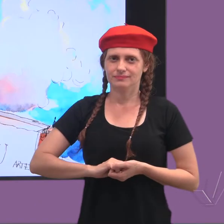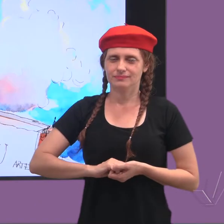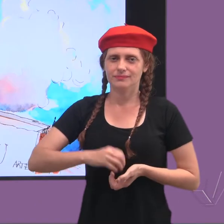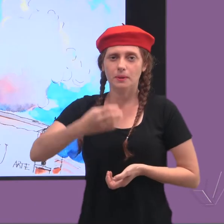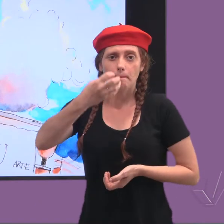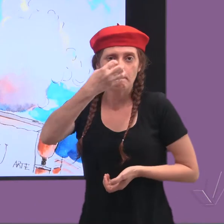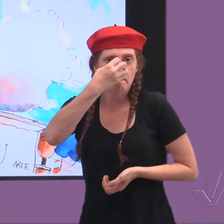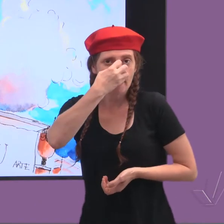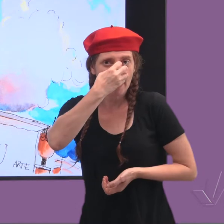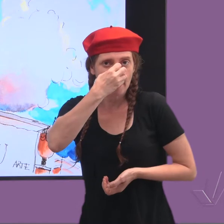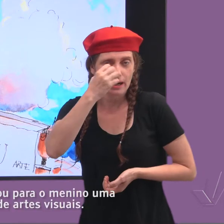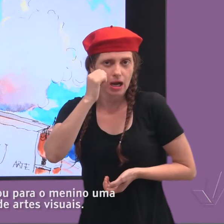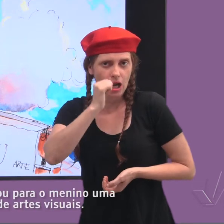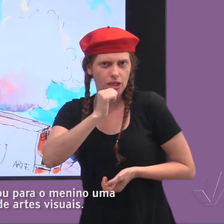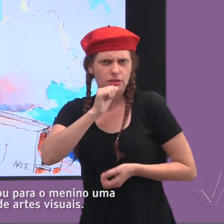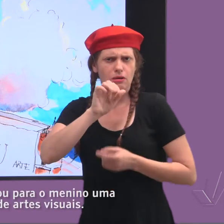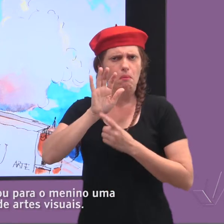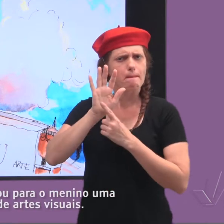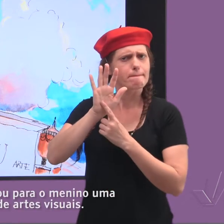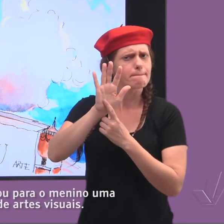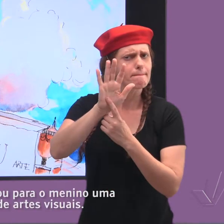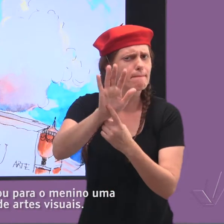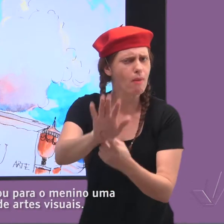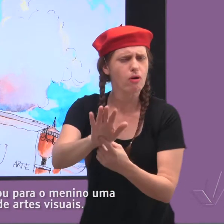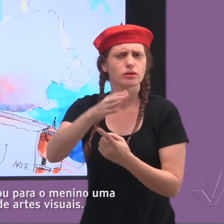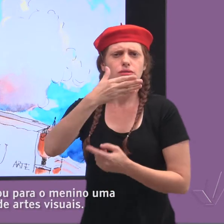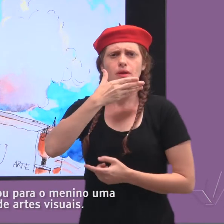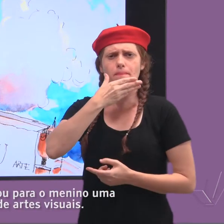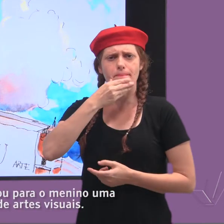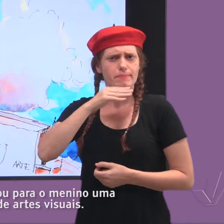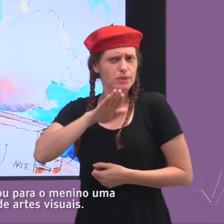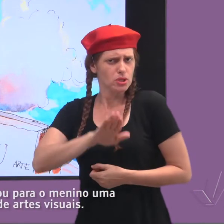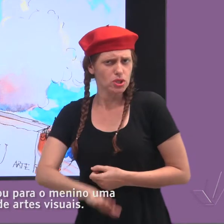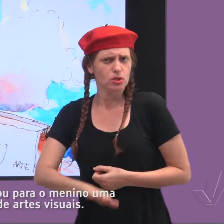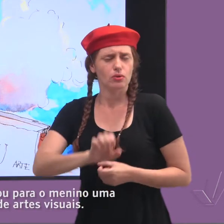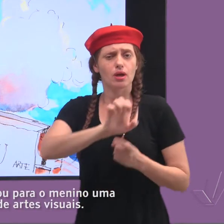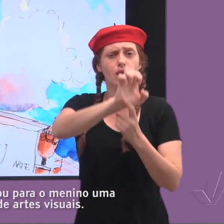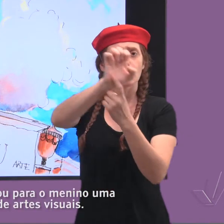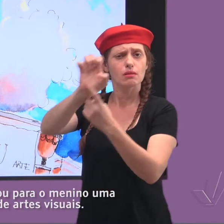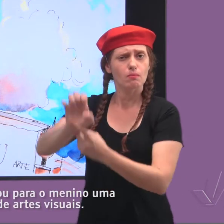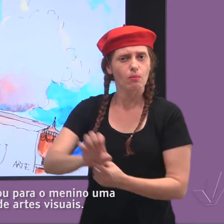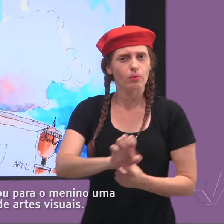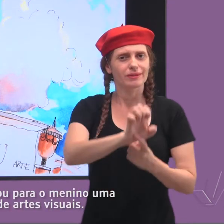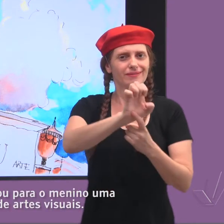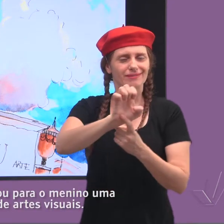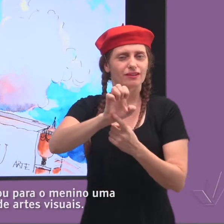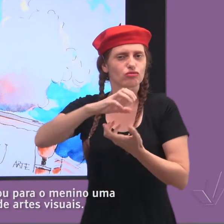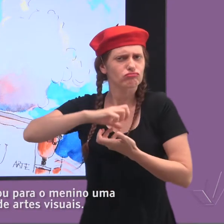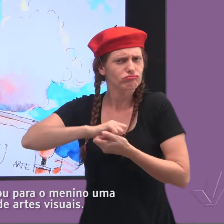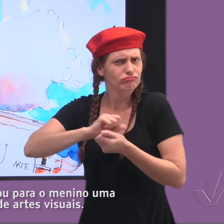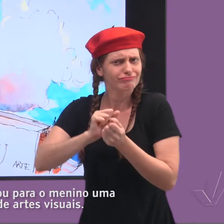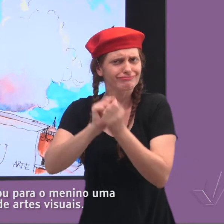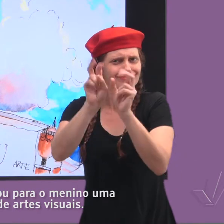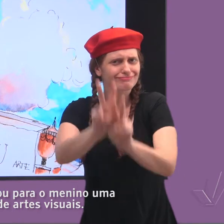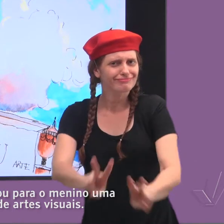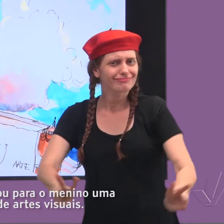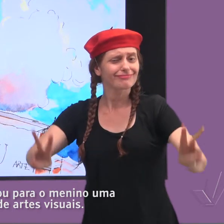A palhaça, a mostrou para o menino uma exposição de artes visuais.